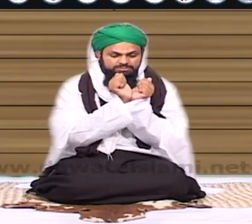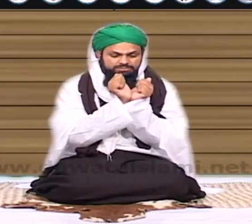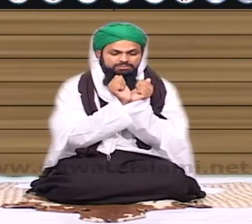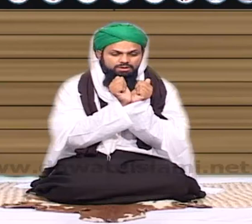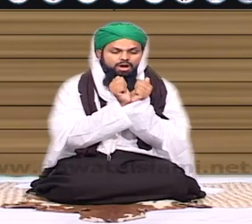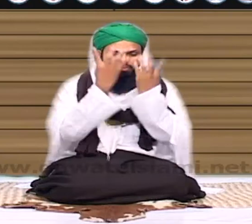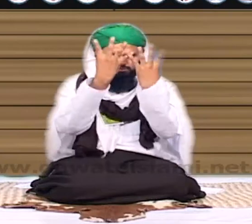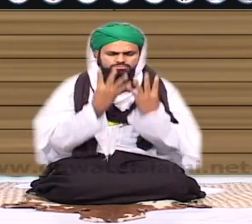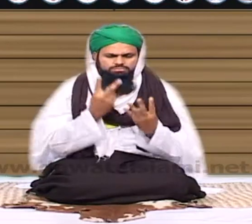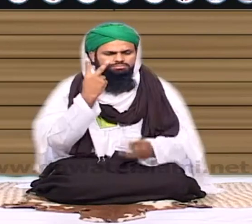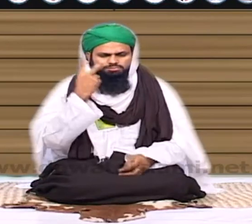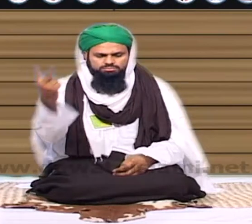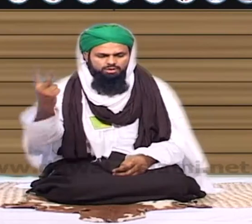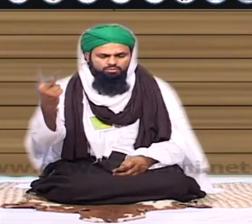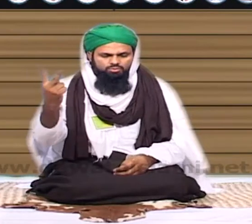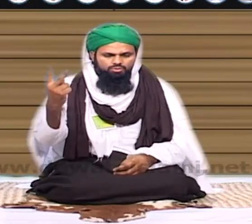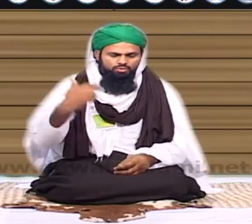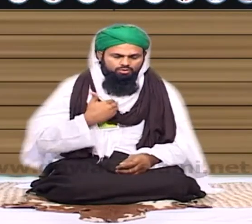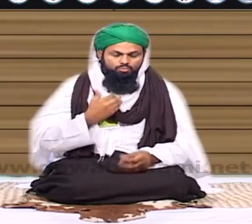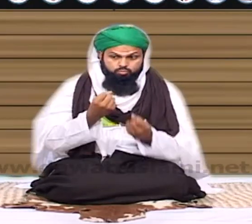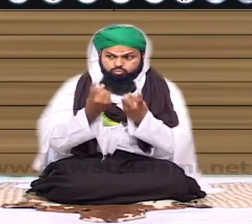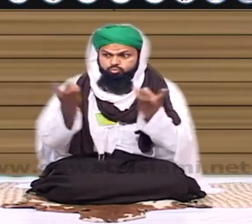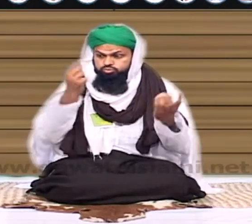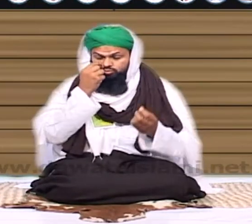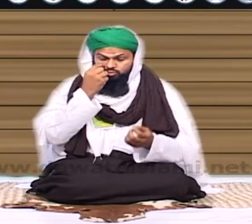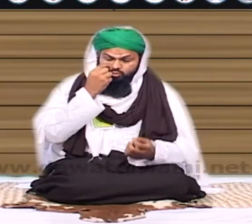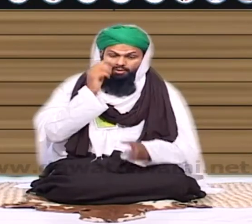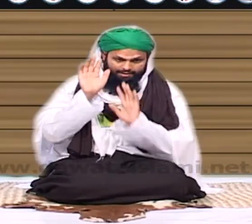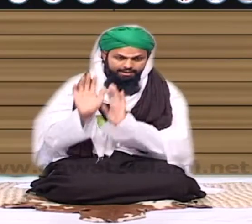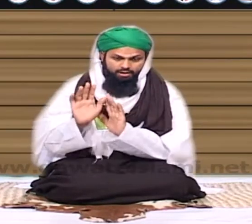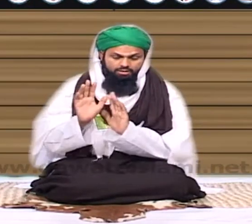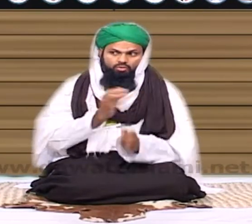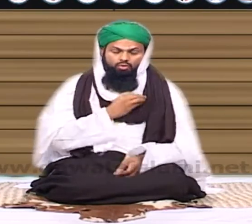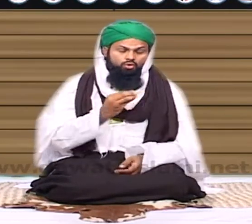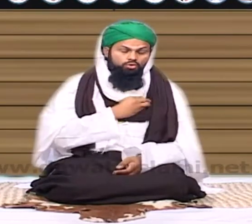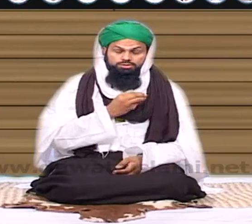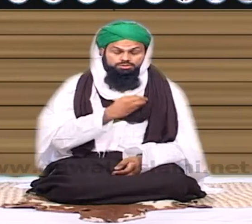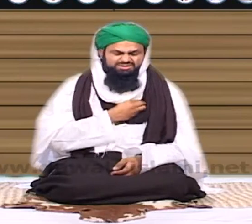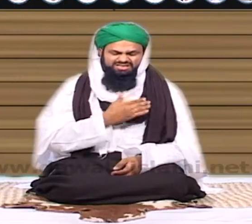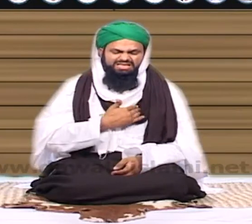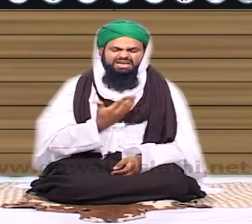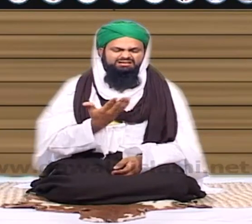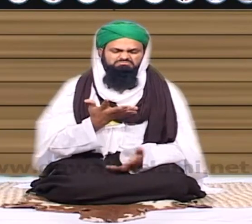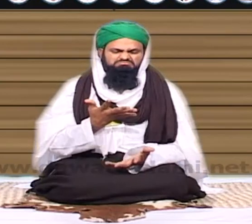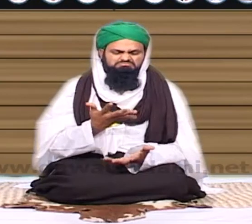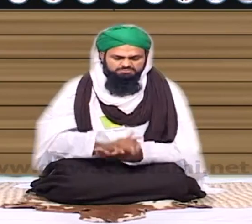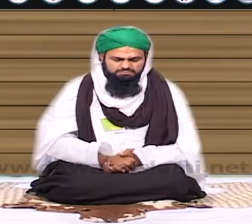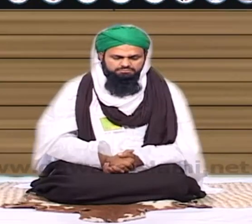قید جس کو جیل میں جانے کا تجربہ اس کو بتا ہو کہ ہزاروں قیدیوں پھر بھی خوف تاری رہتا دل نہیں لگتا